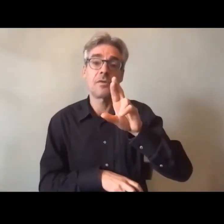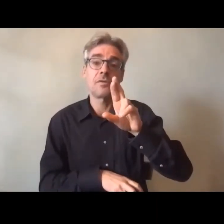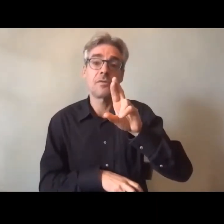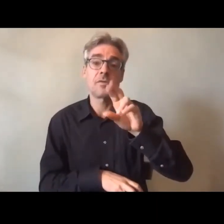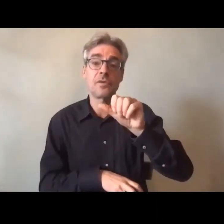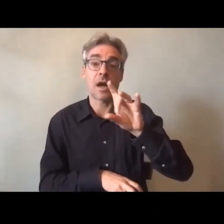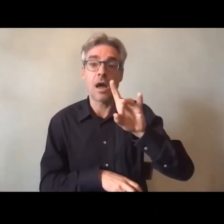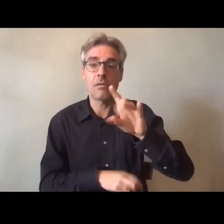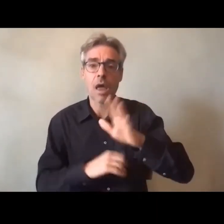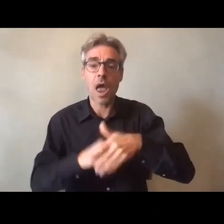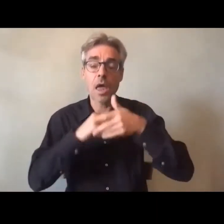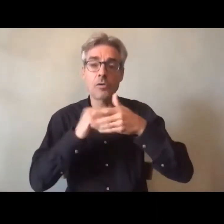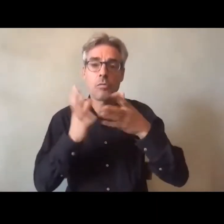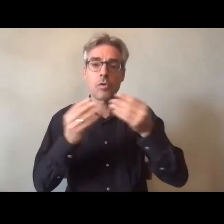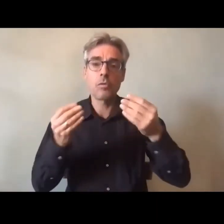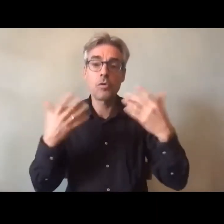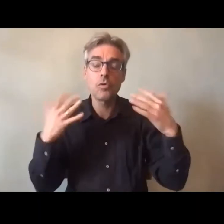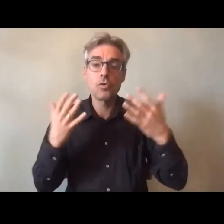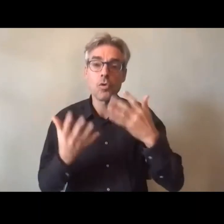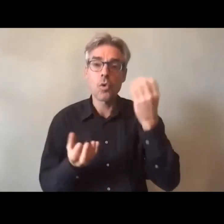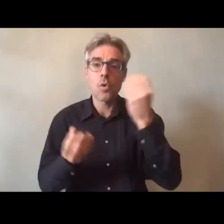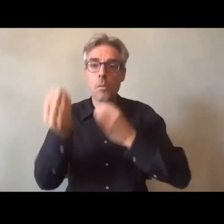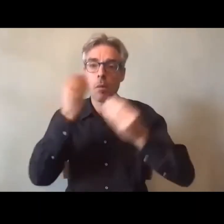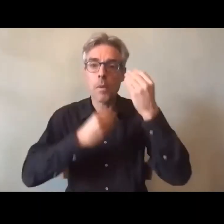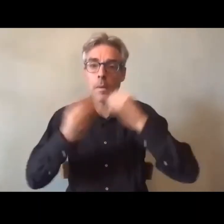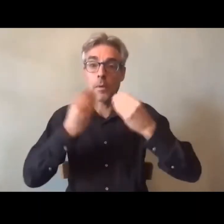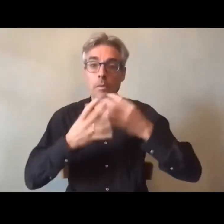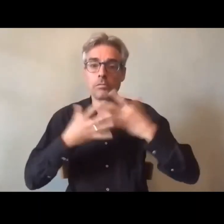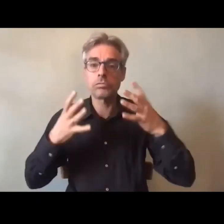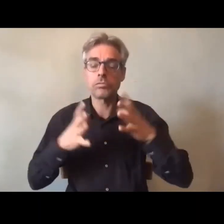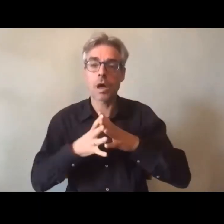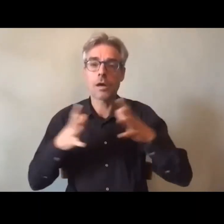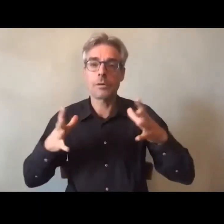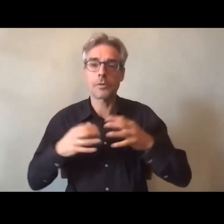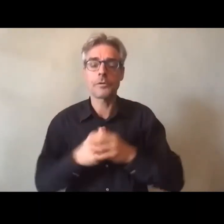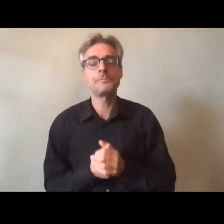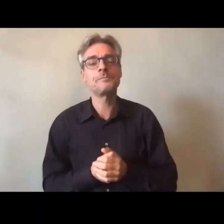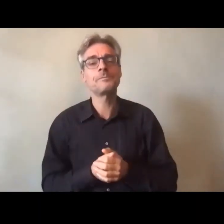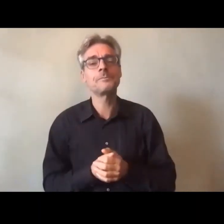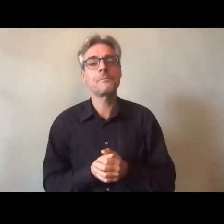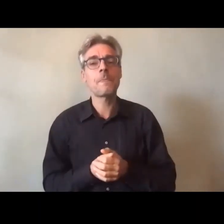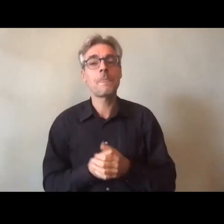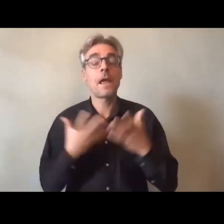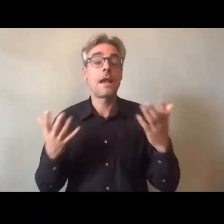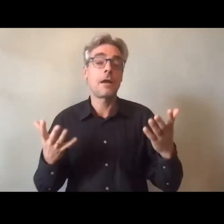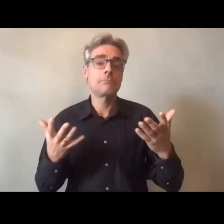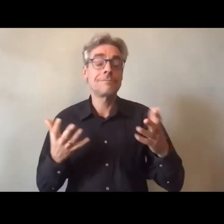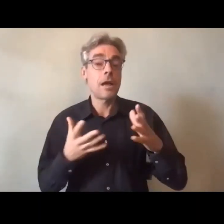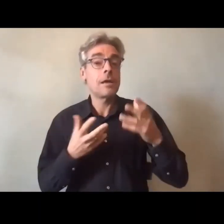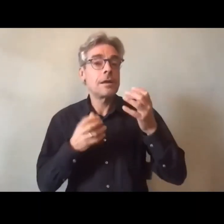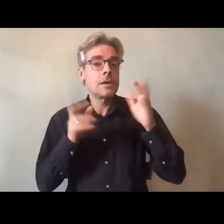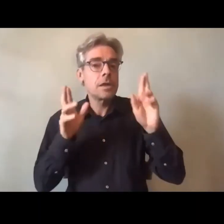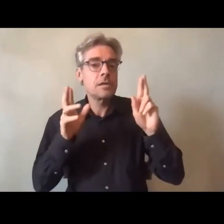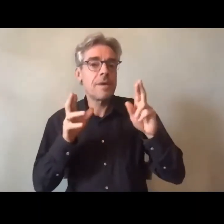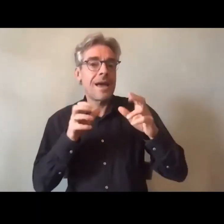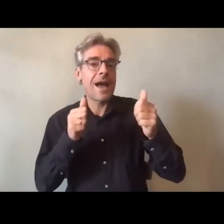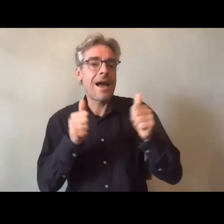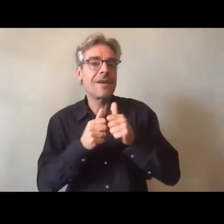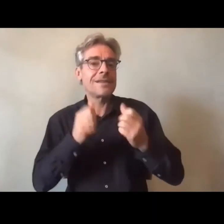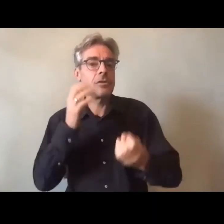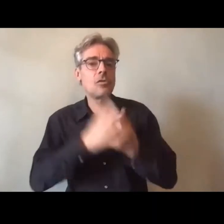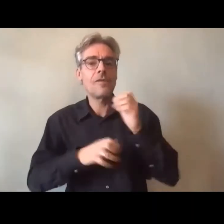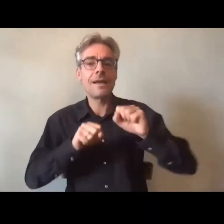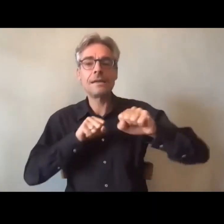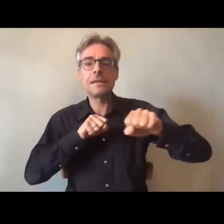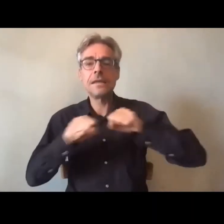des apports alors si on engageait cette dynamique là par cette voie là alors